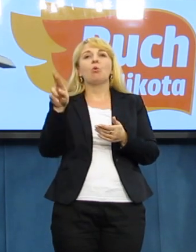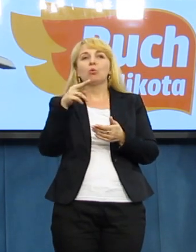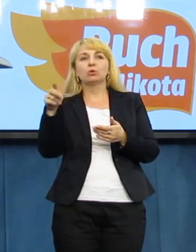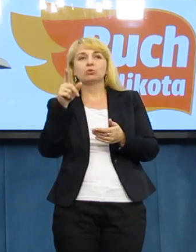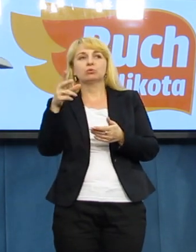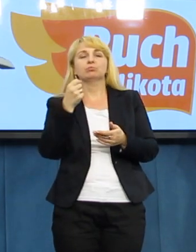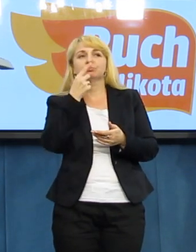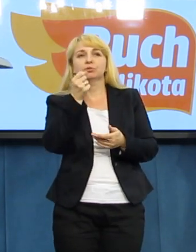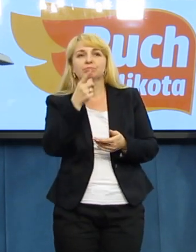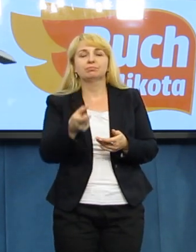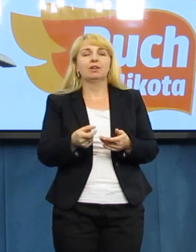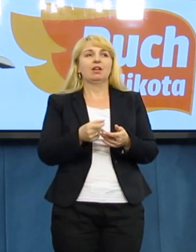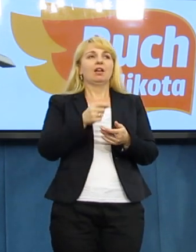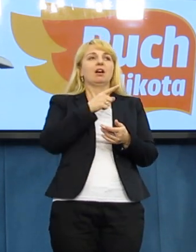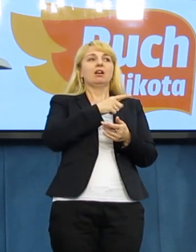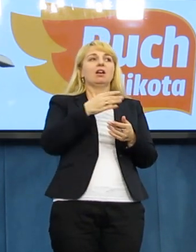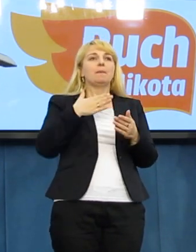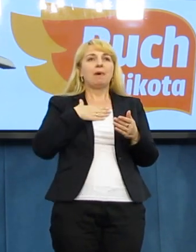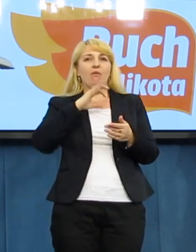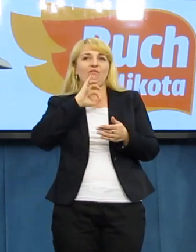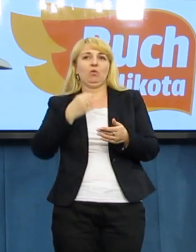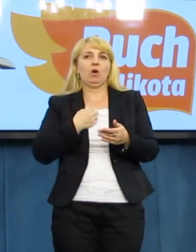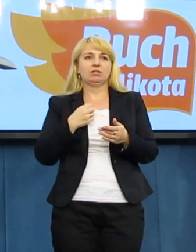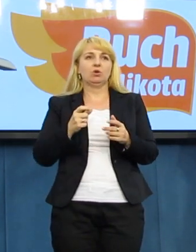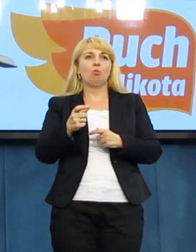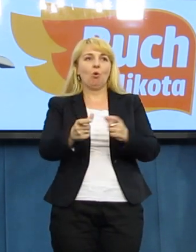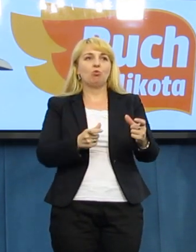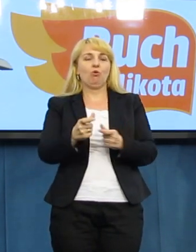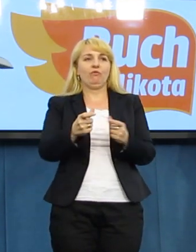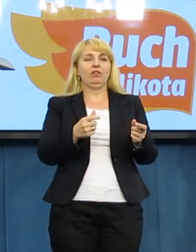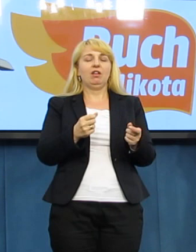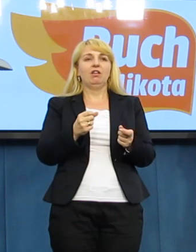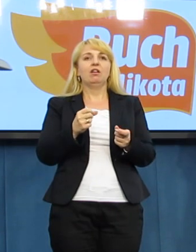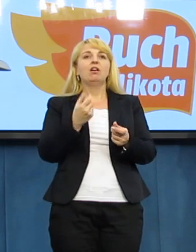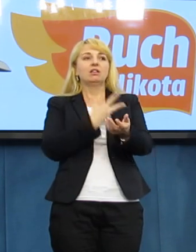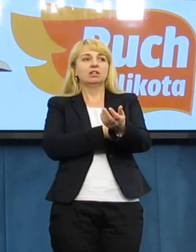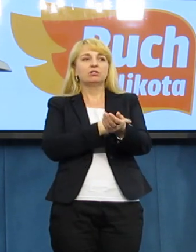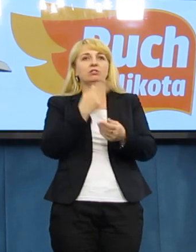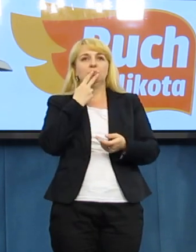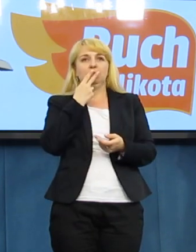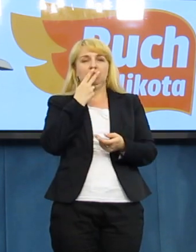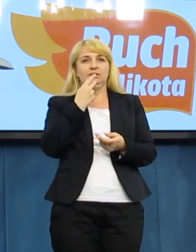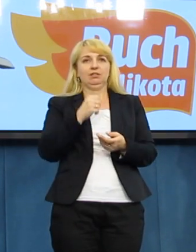plantatorami marihuany i za to, że go oskarżyli, zostanie wypuszczeni na wolność.